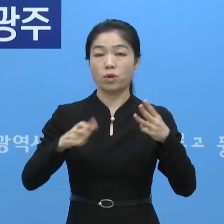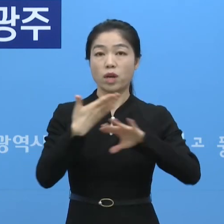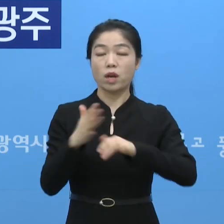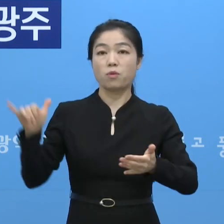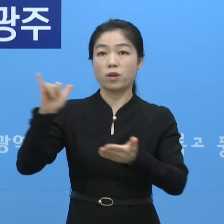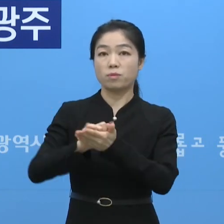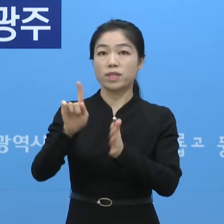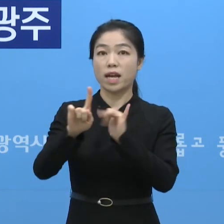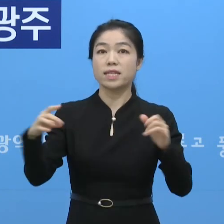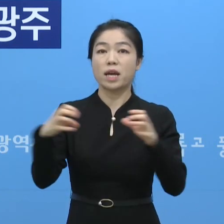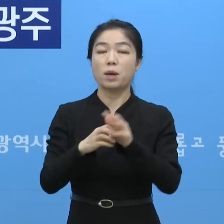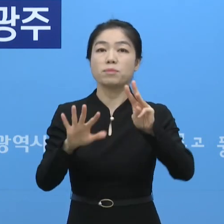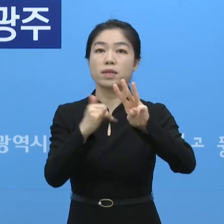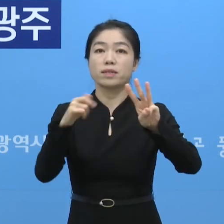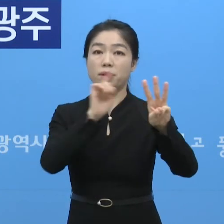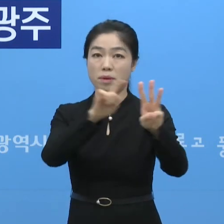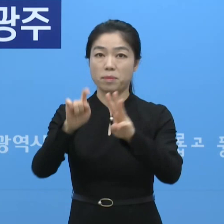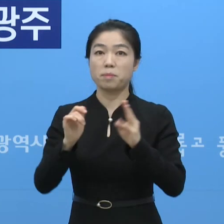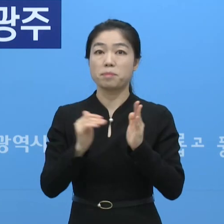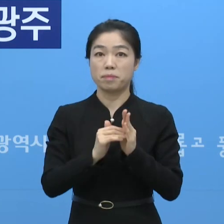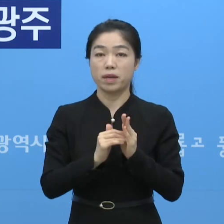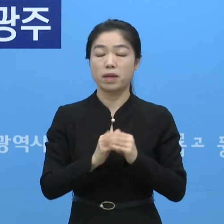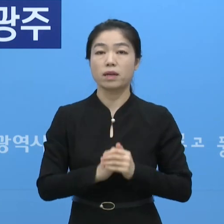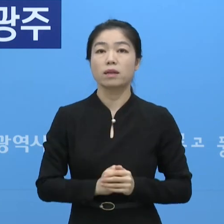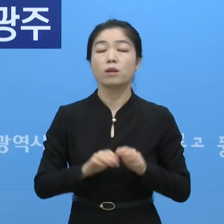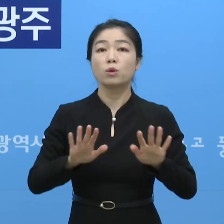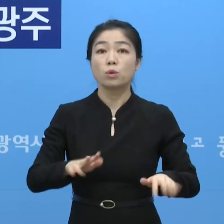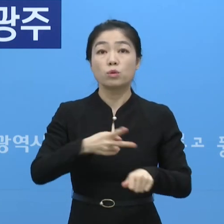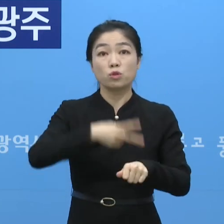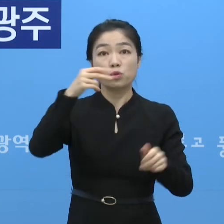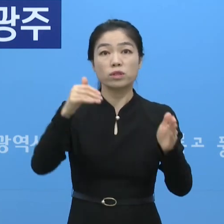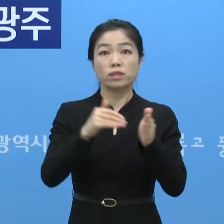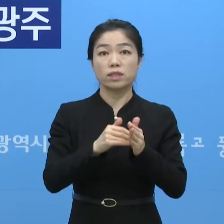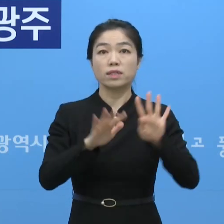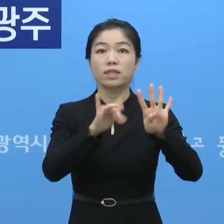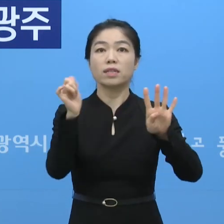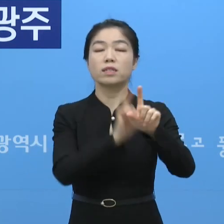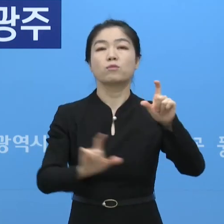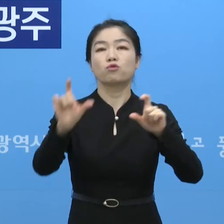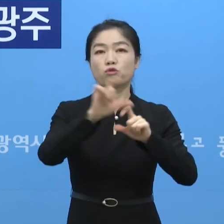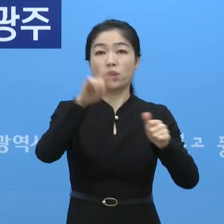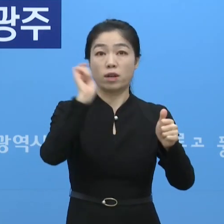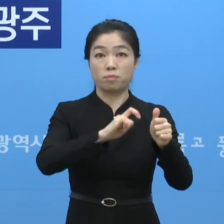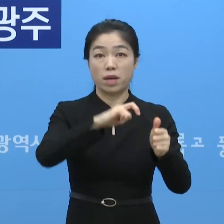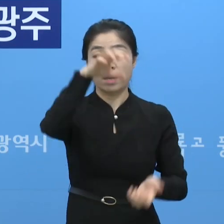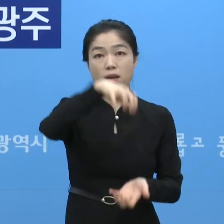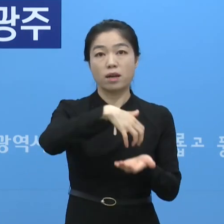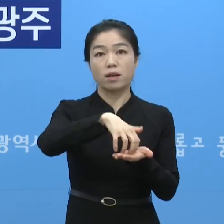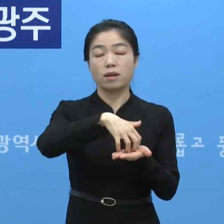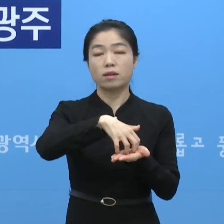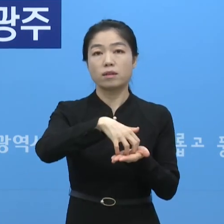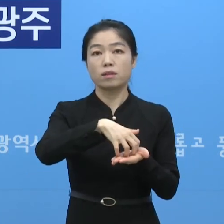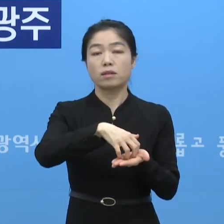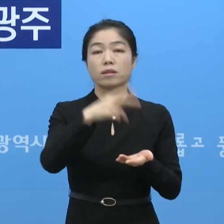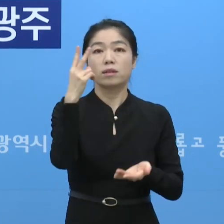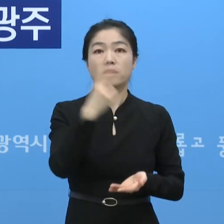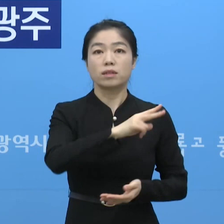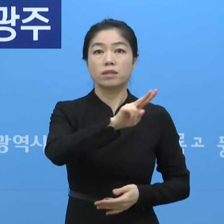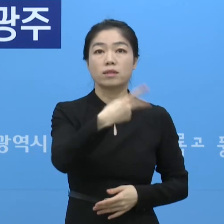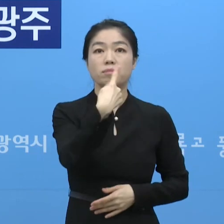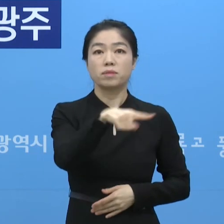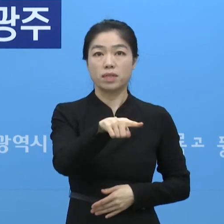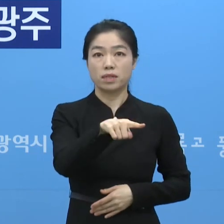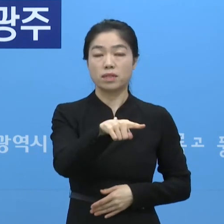해외입국자 1명 포함해서 3명 확진됐습니다. 오늘 이 시간 현재까지는 4명 확진돼서 총 누적 확진자는 2